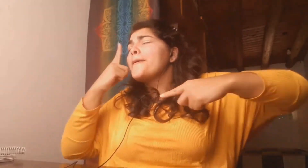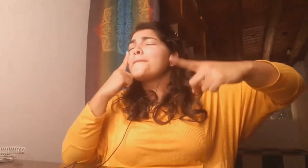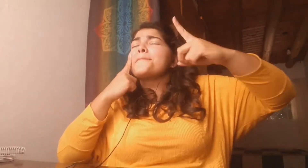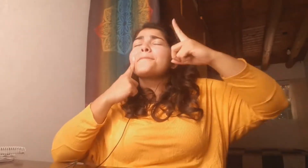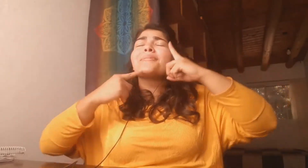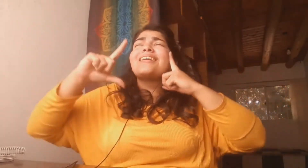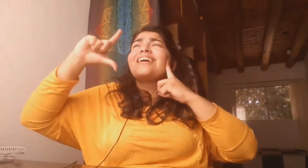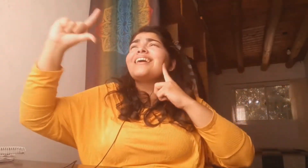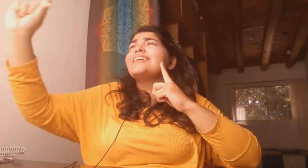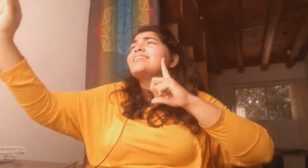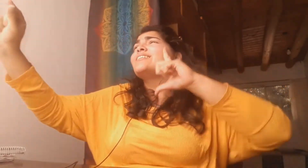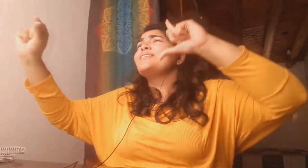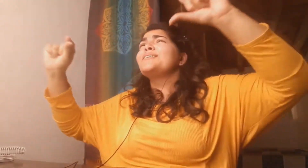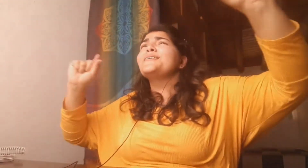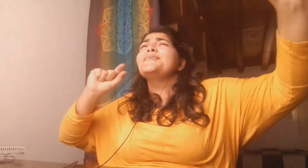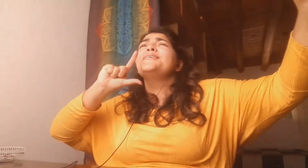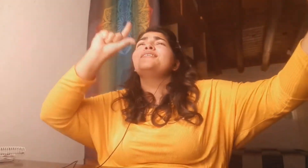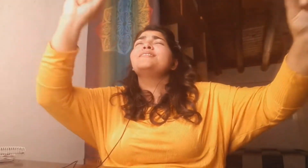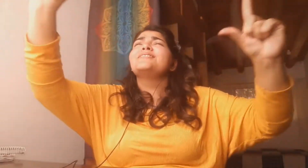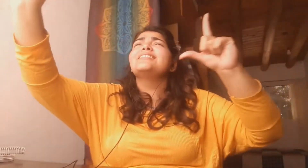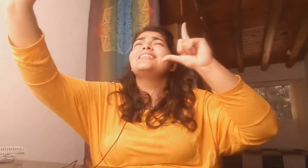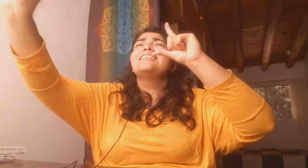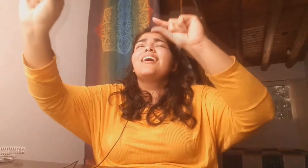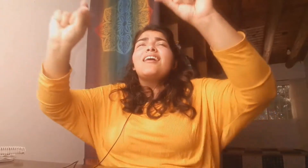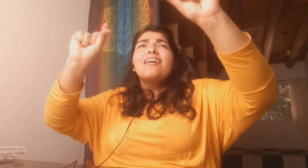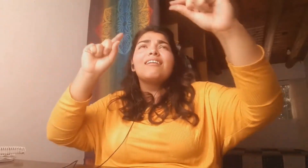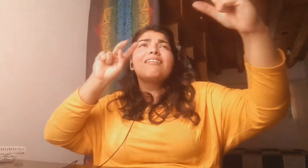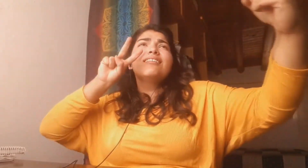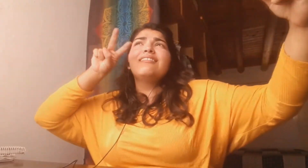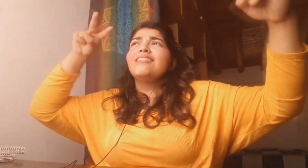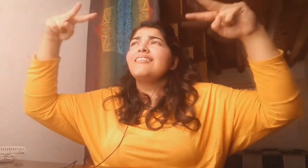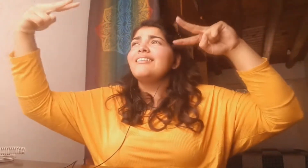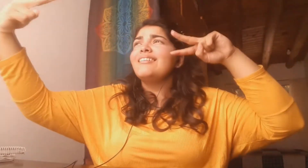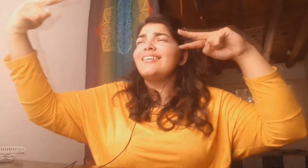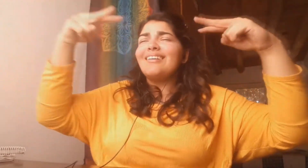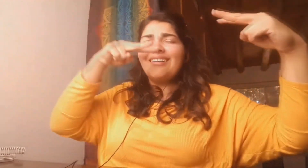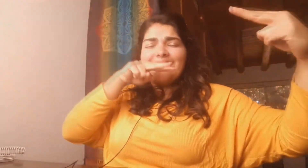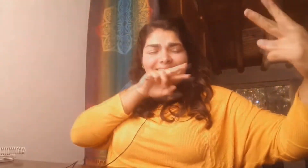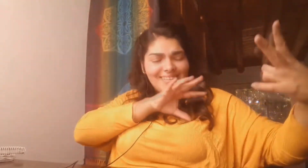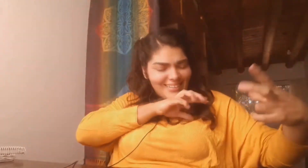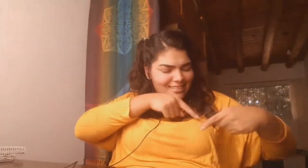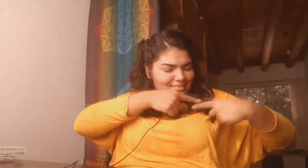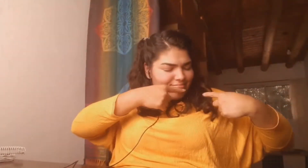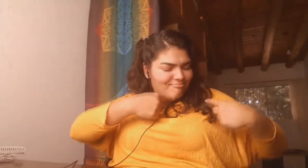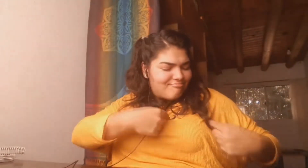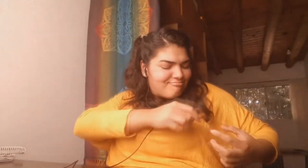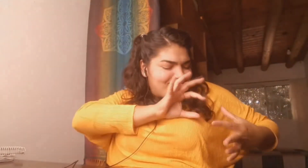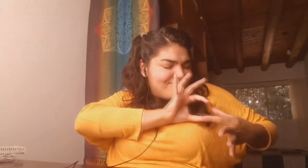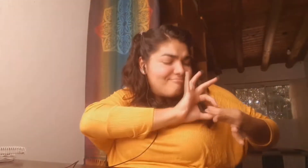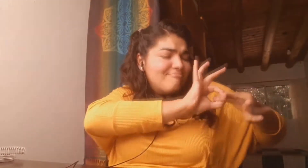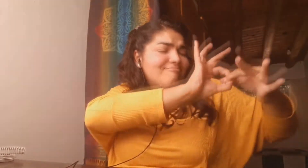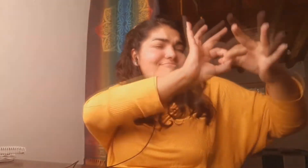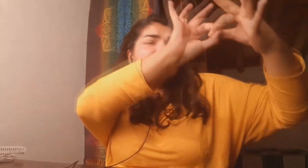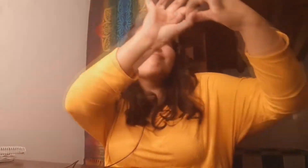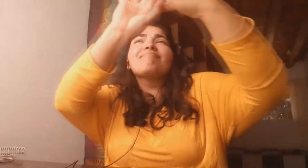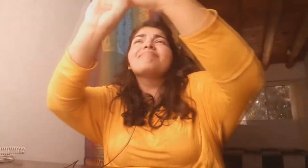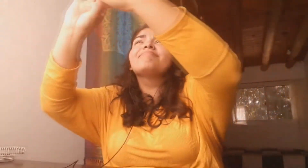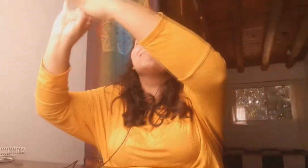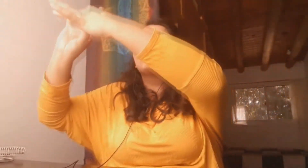Al vernos desde lejos tan unidos empujando al mismo sitio,